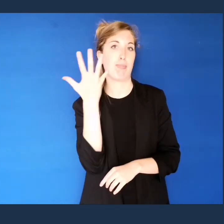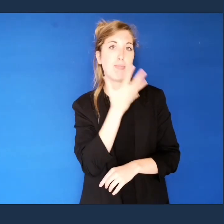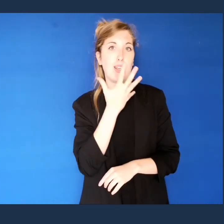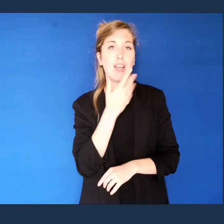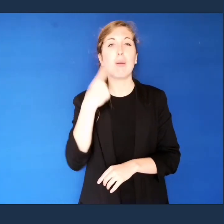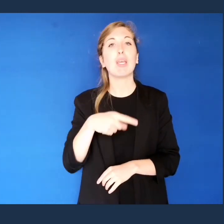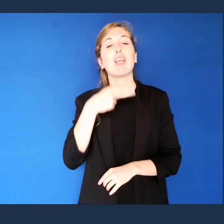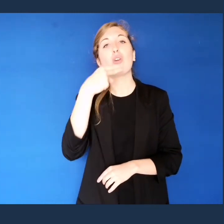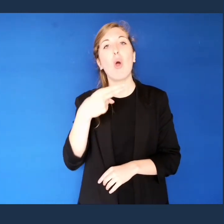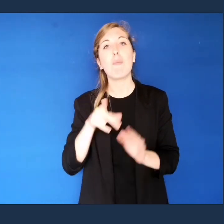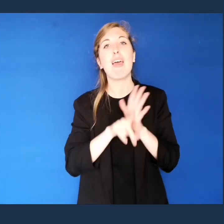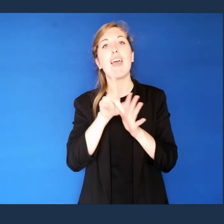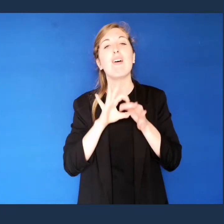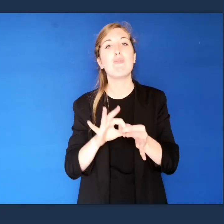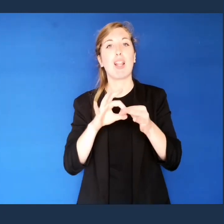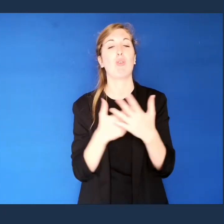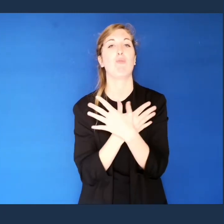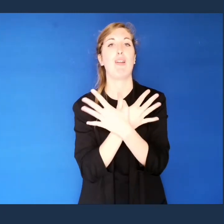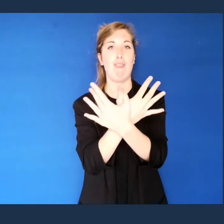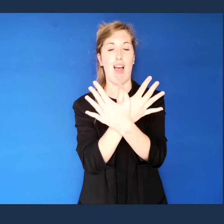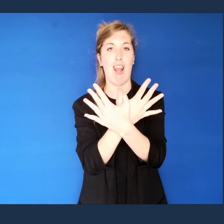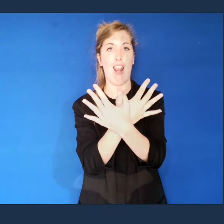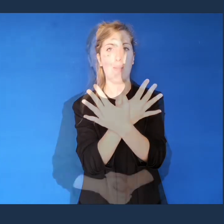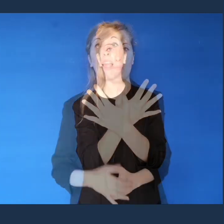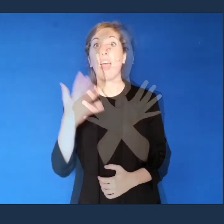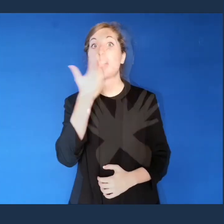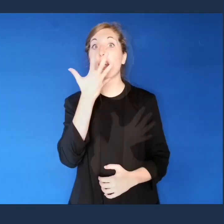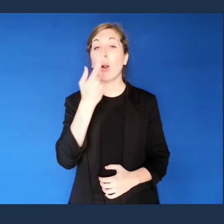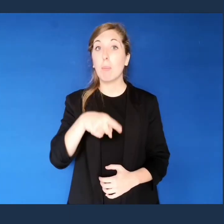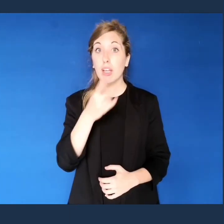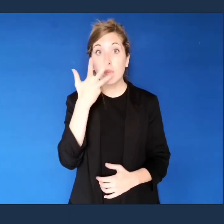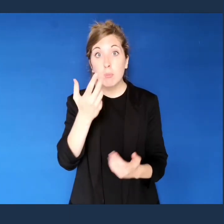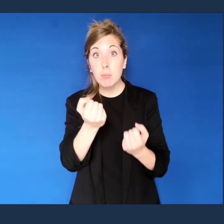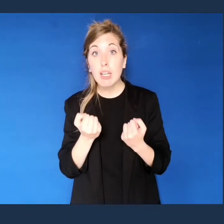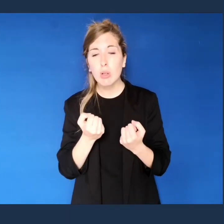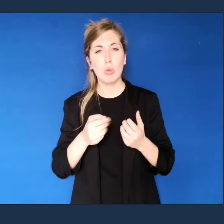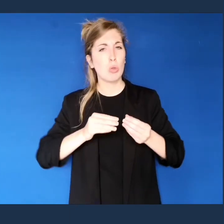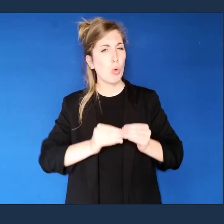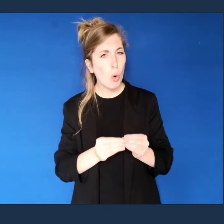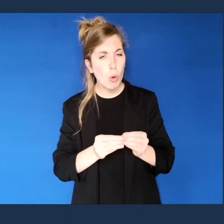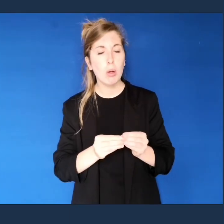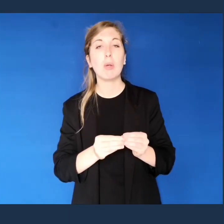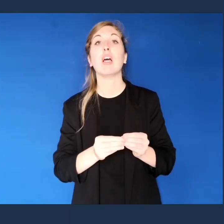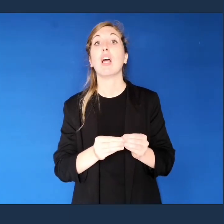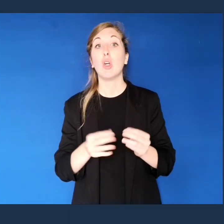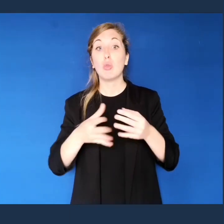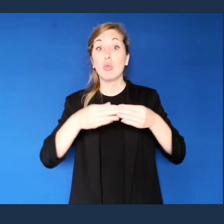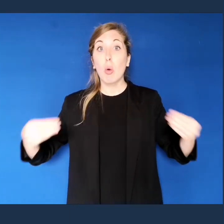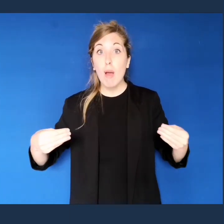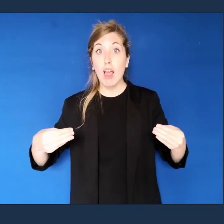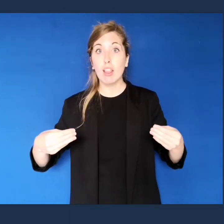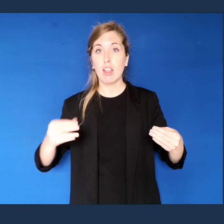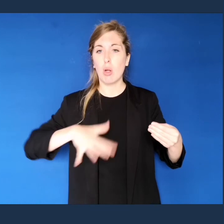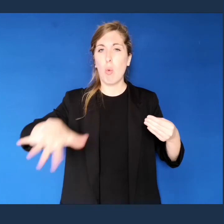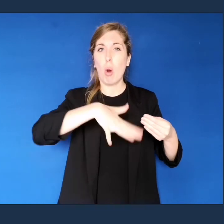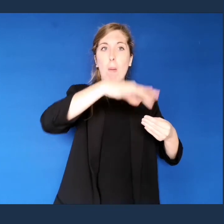cosiddetto effetto farfalla. Per ridurre questo errore possiamo aumentare un po' il numero dei sensori in grado di